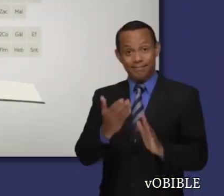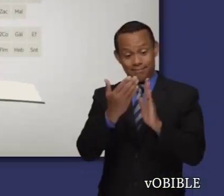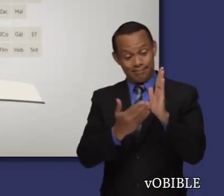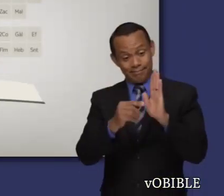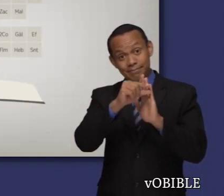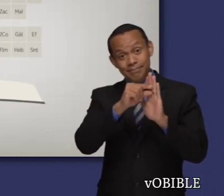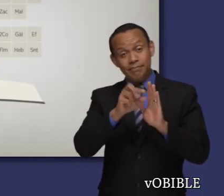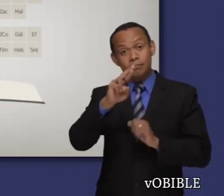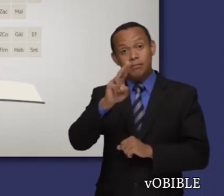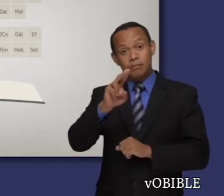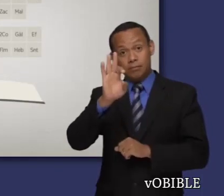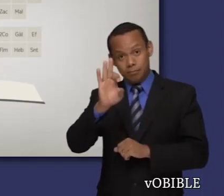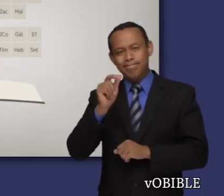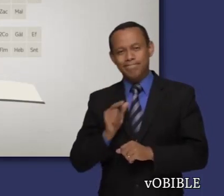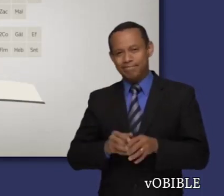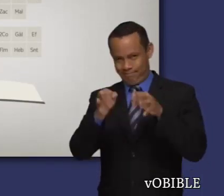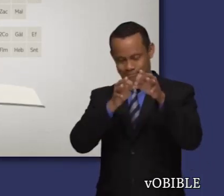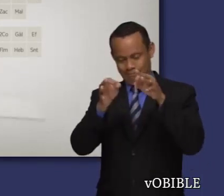Información sobre el libro de Ruth